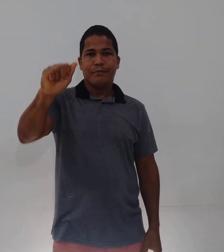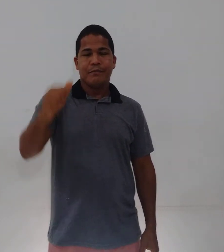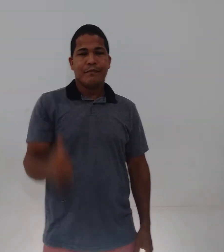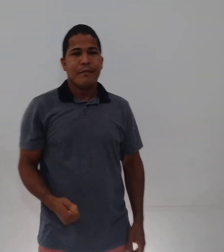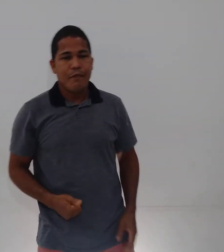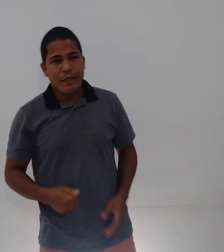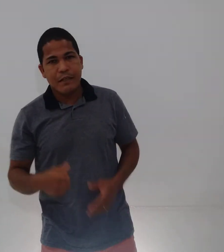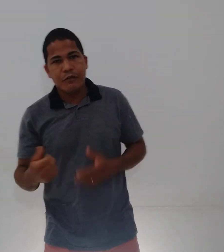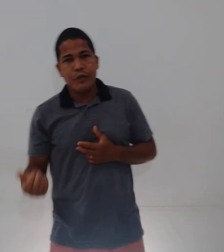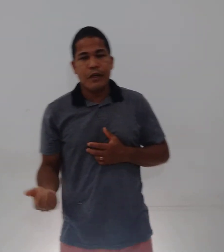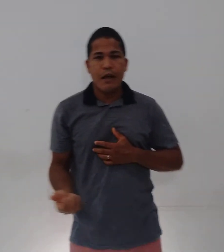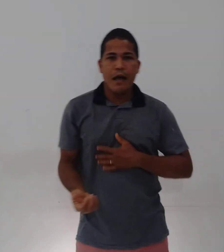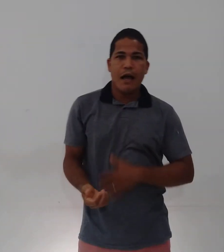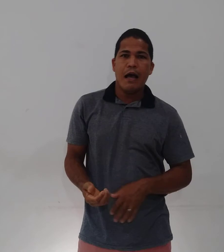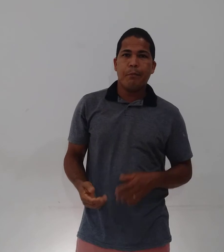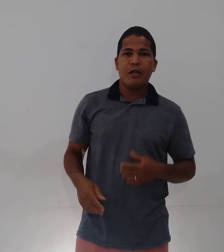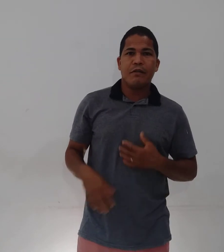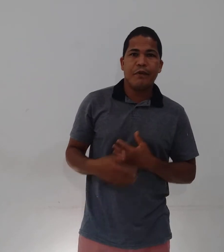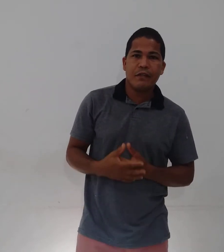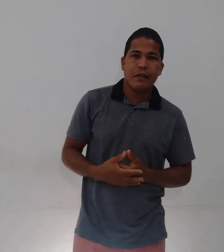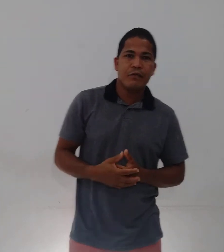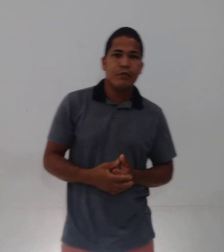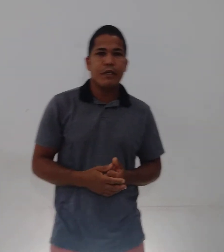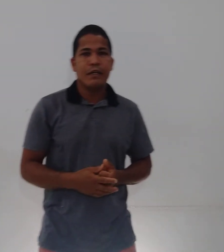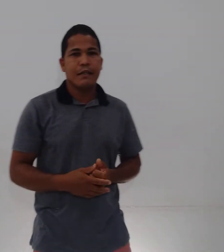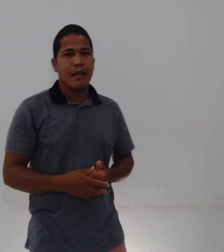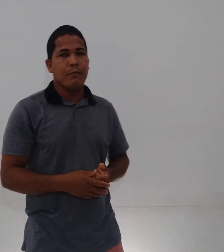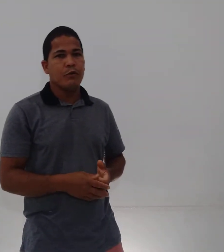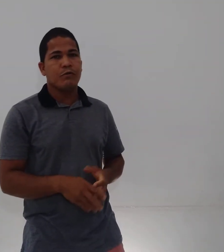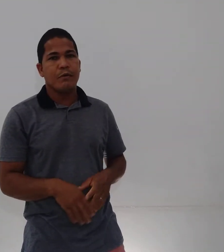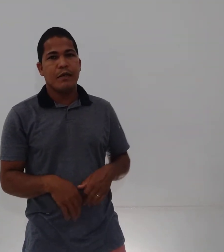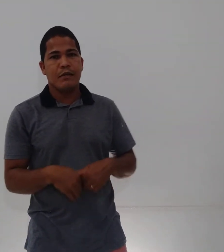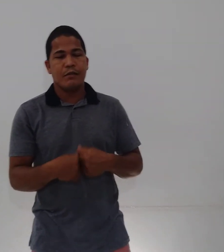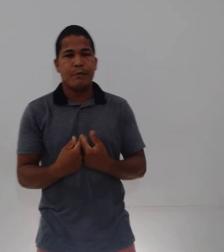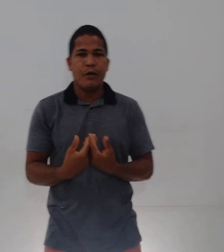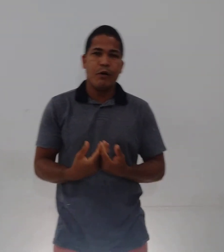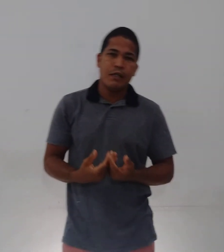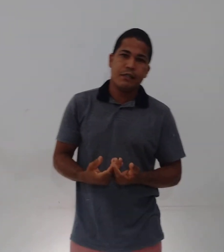Festa junina. Após a festa junina, temos uma das maiores